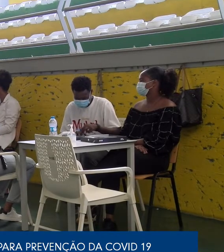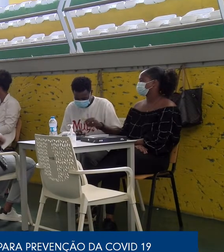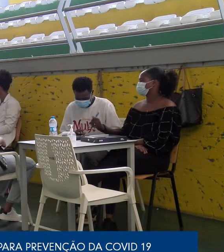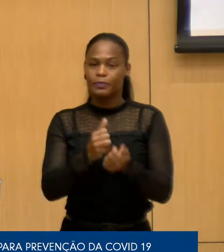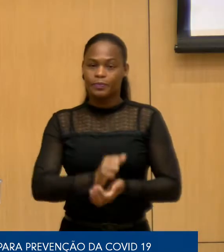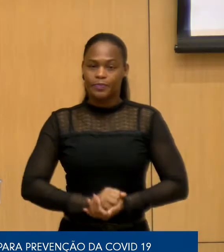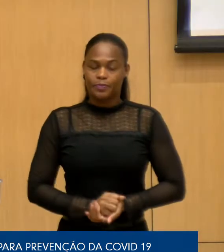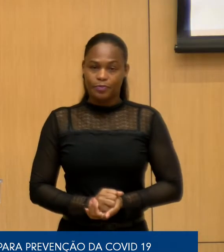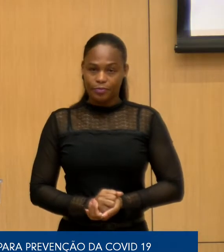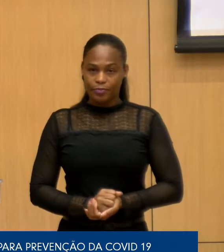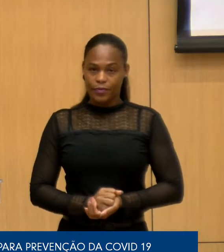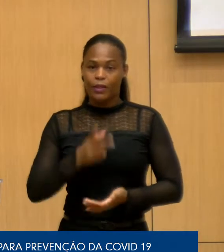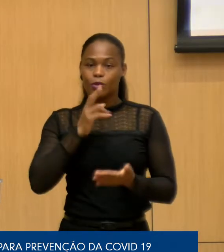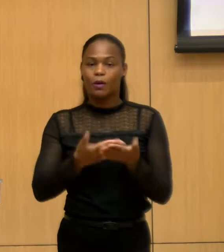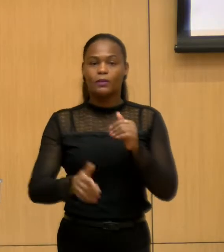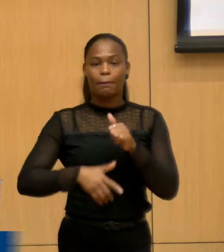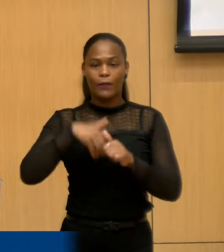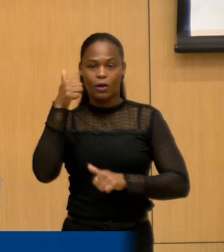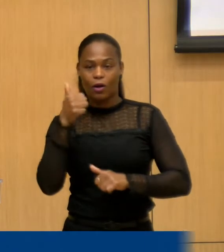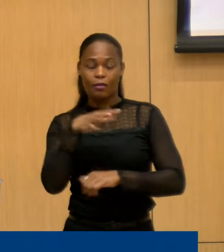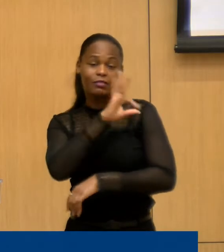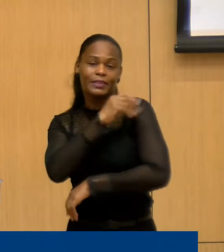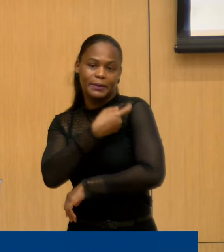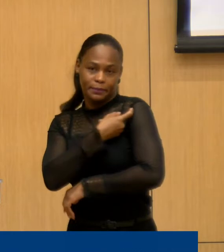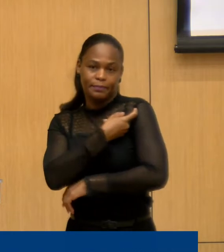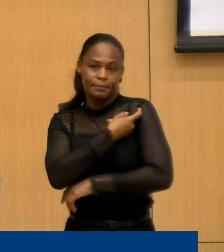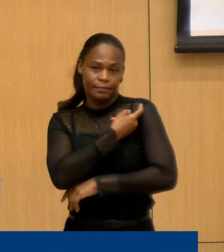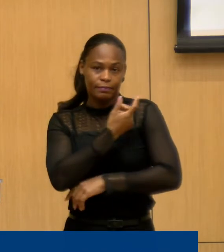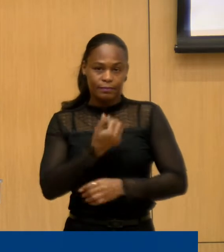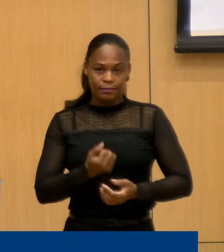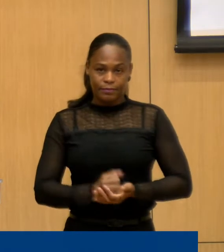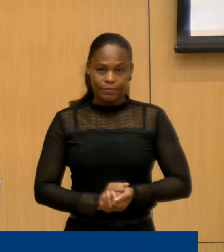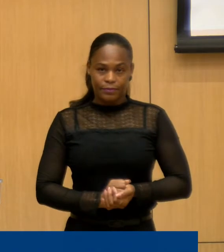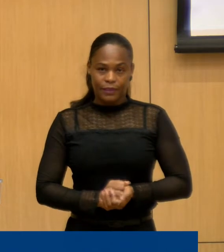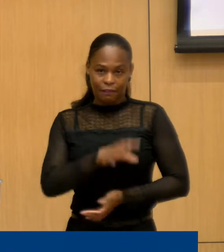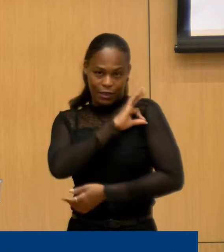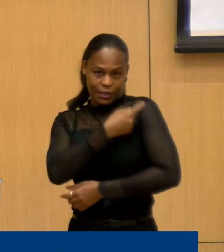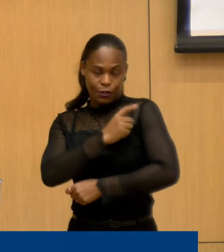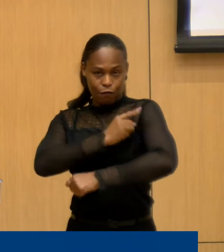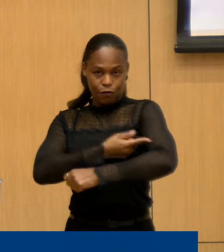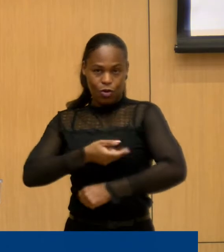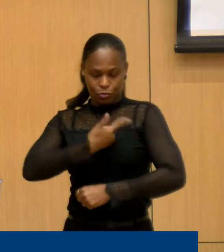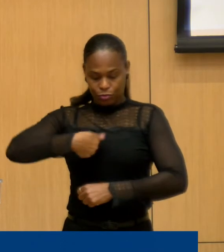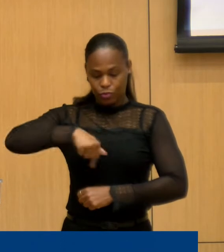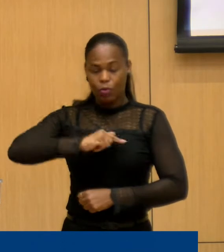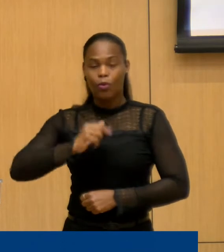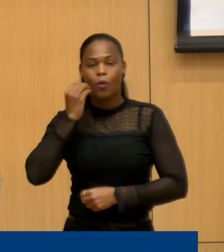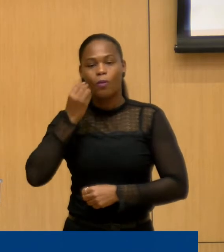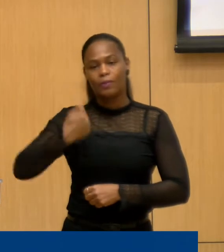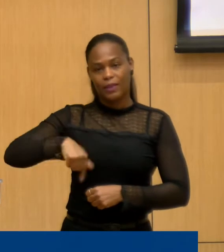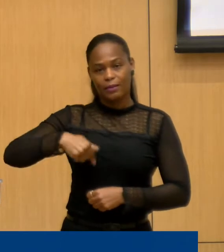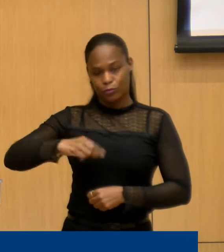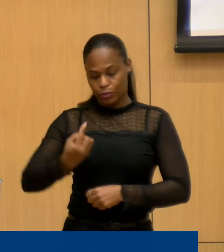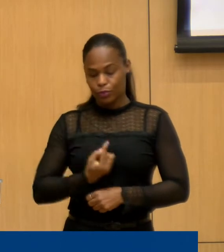-19 em Cabo Verde. A melhor resposta é a vacinação. E vacina em nossa força, como tem